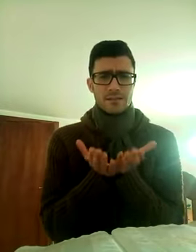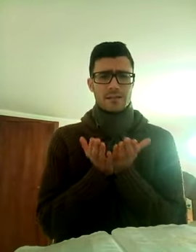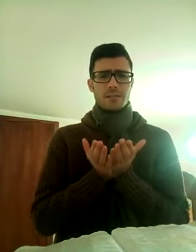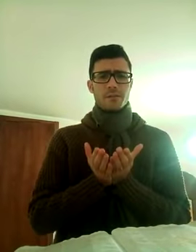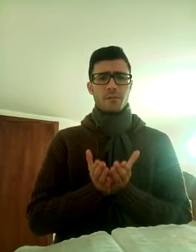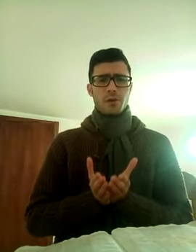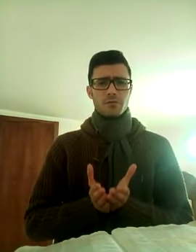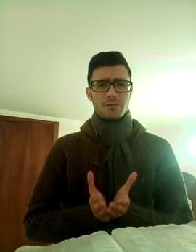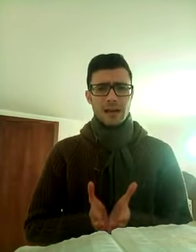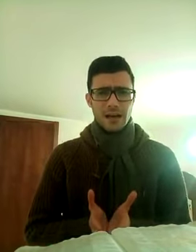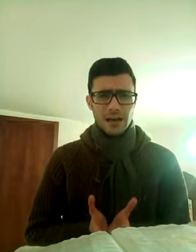se sei in difficoltà